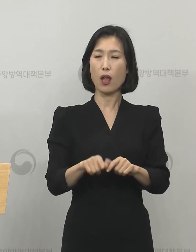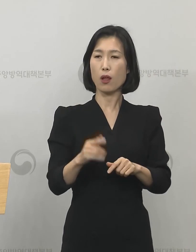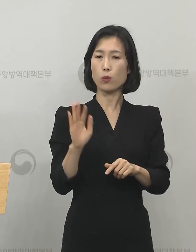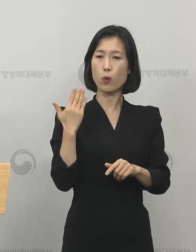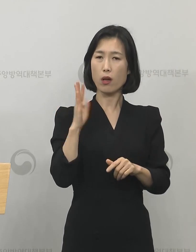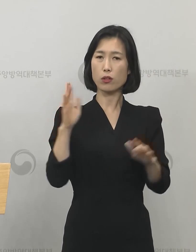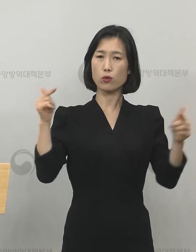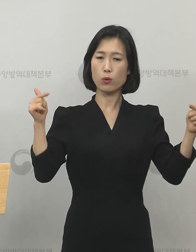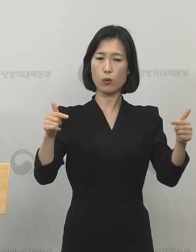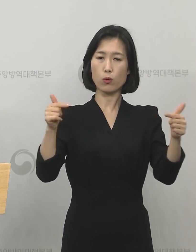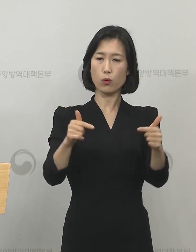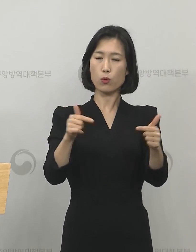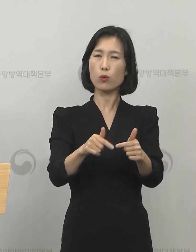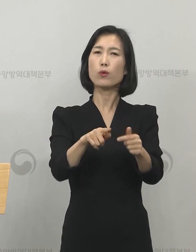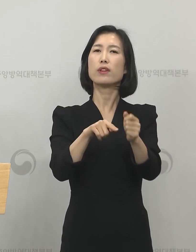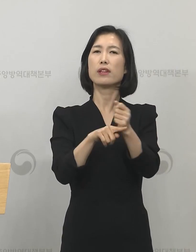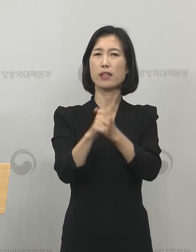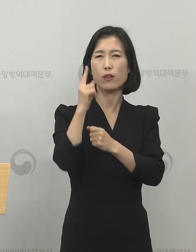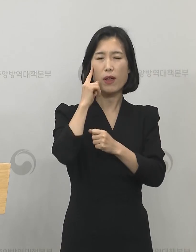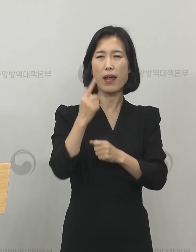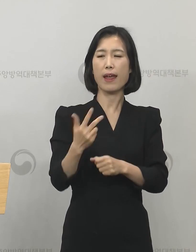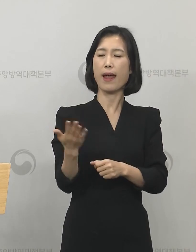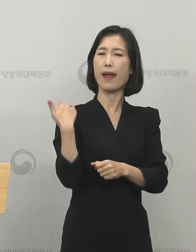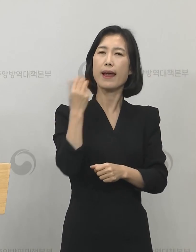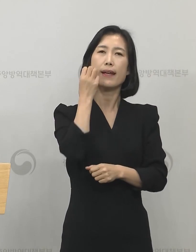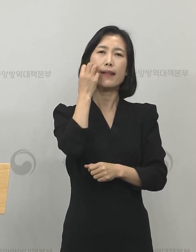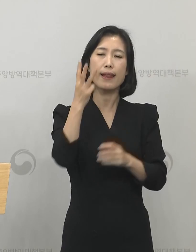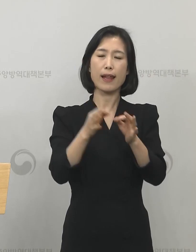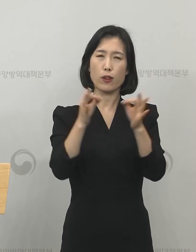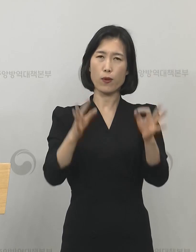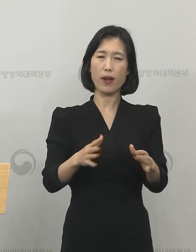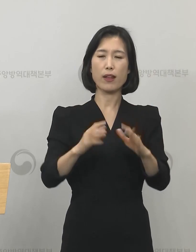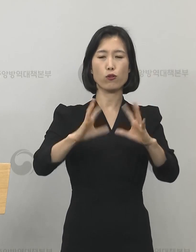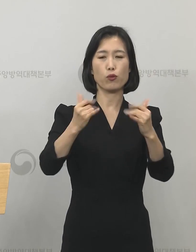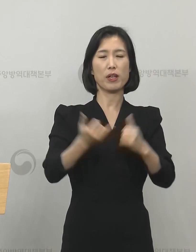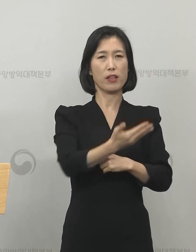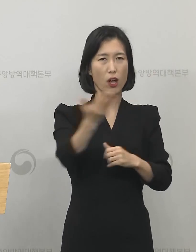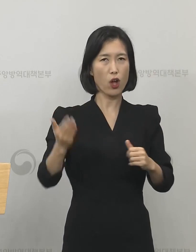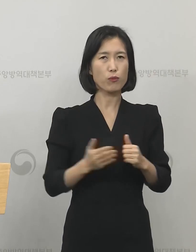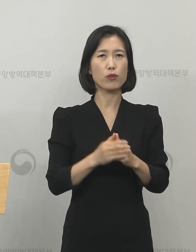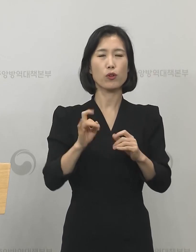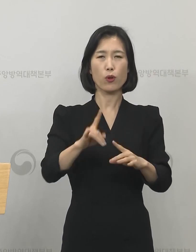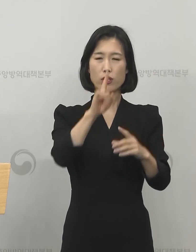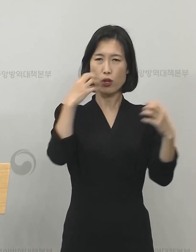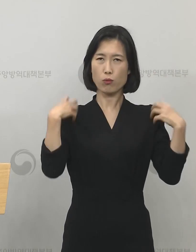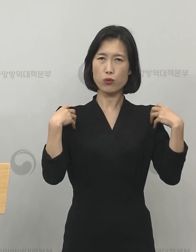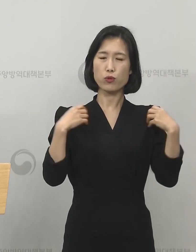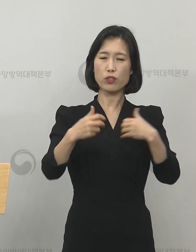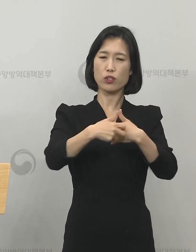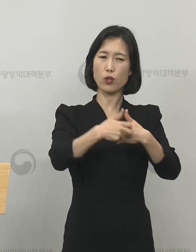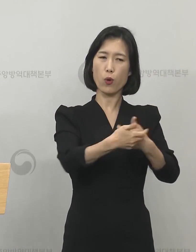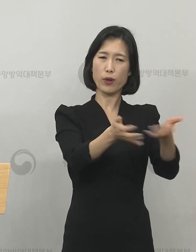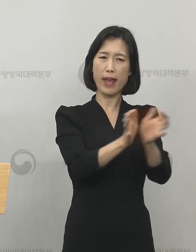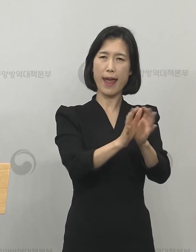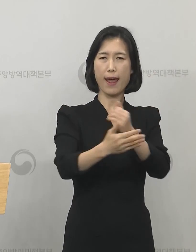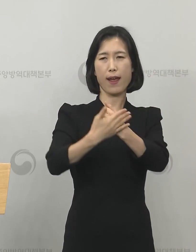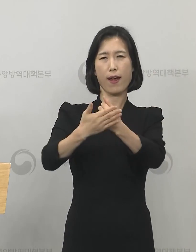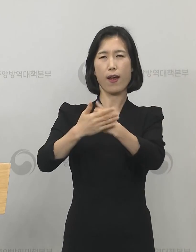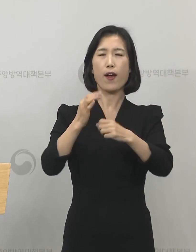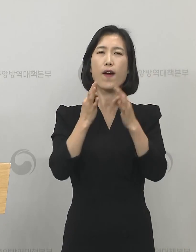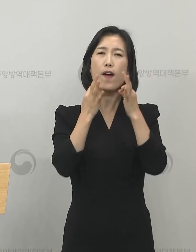최근의 감소 추세는 지난 세 달간 국민들과 의료기관, 지자체의 노력의 결과라고 생각합니다.